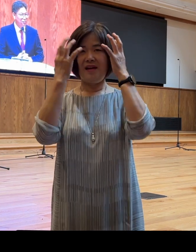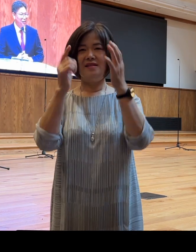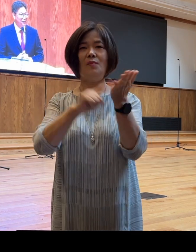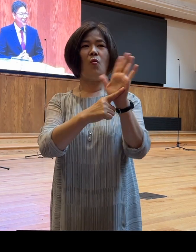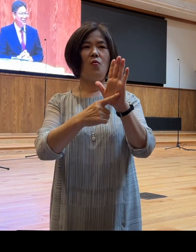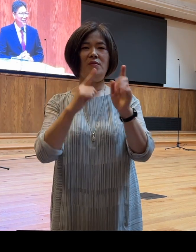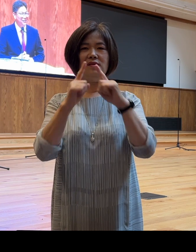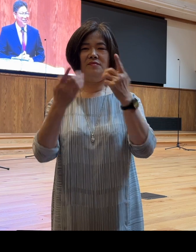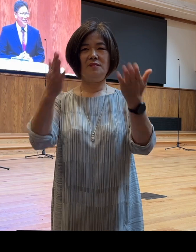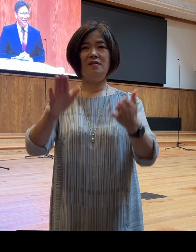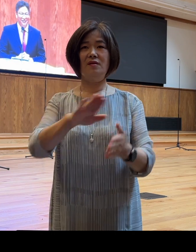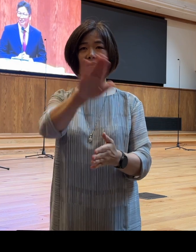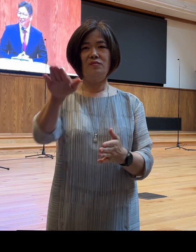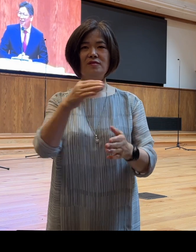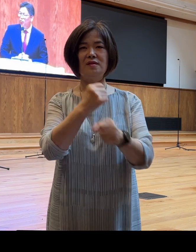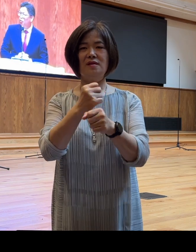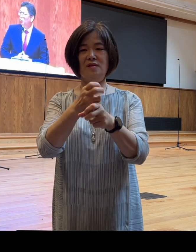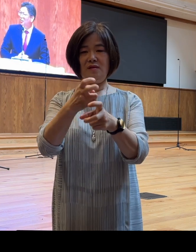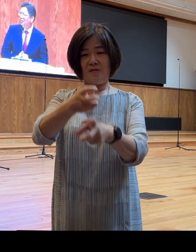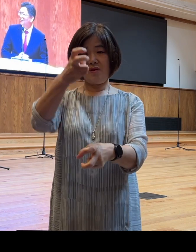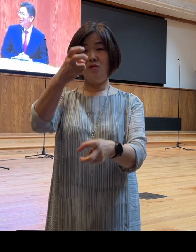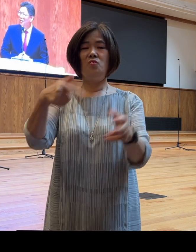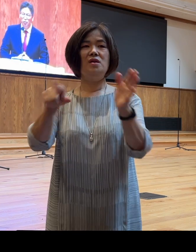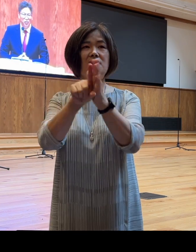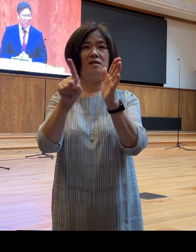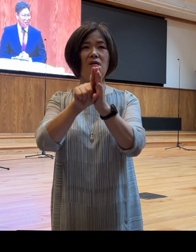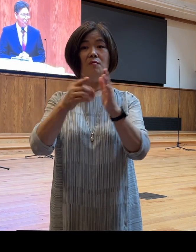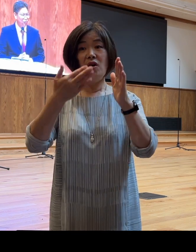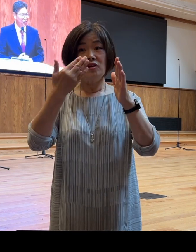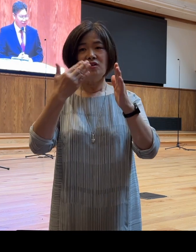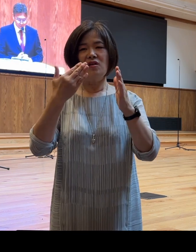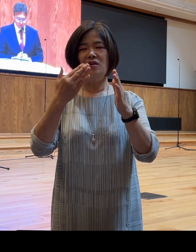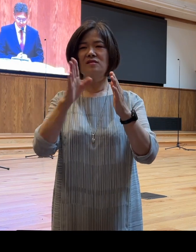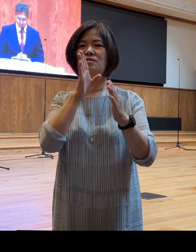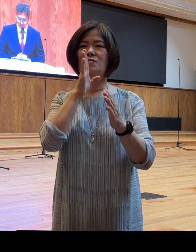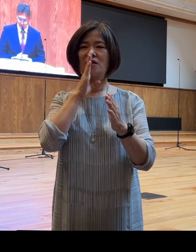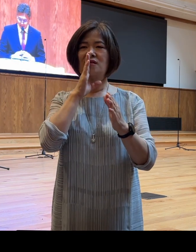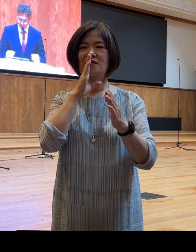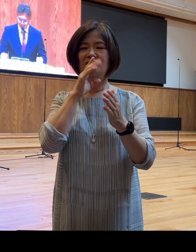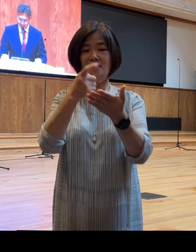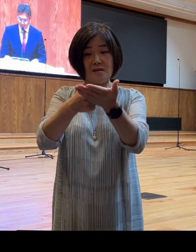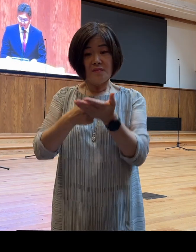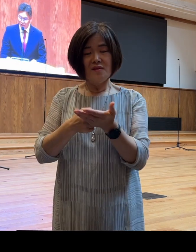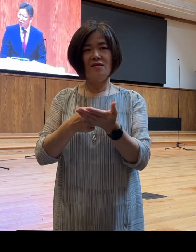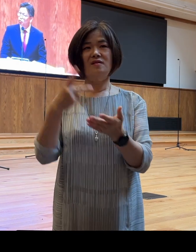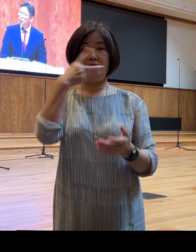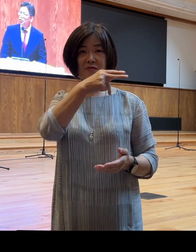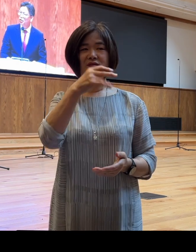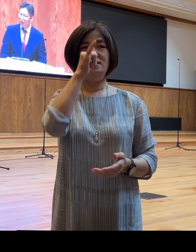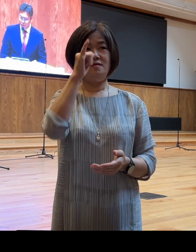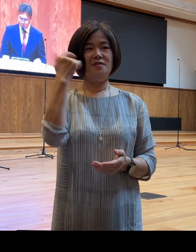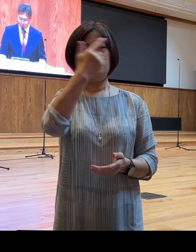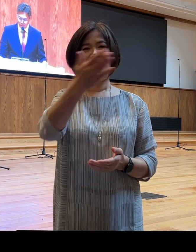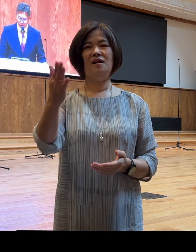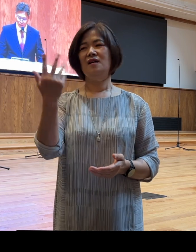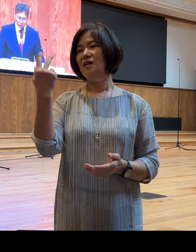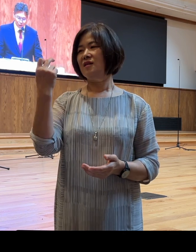네 둘러보니까 해본 적이 있으신 분들이 있는 것 같습니다 제가 두 주 전에 수요예배 설교할 때